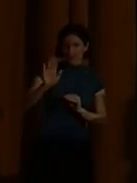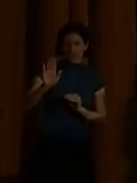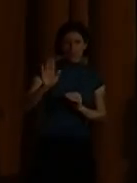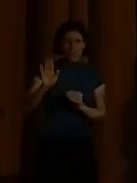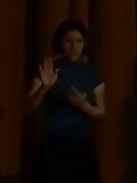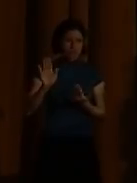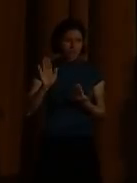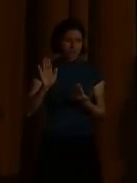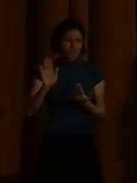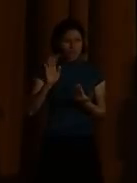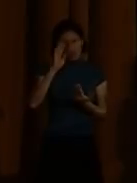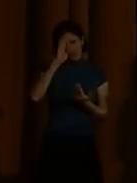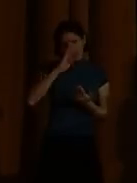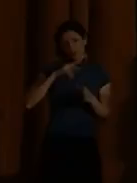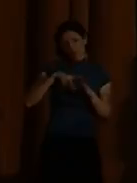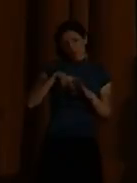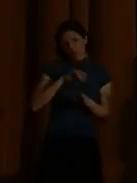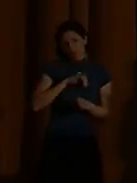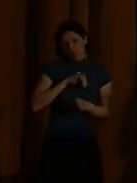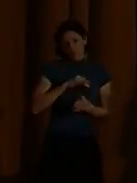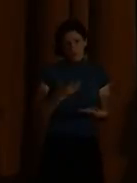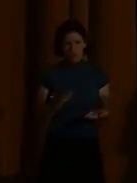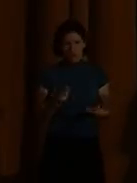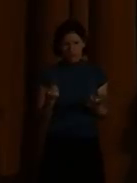Für alle Kinder nuttbar zu machen.